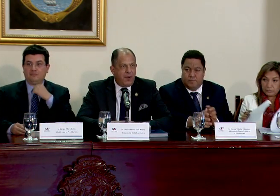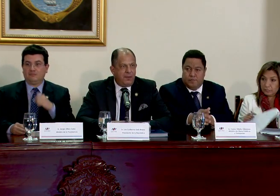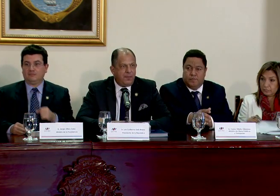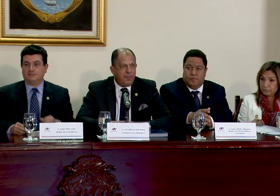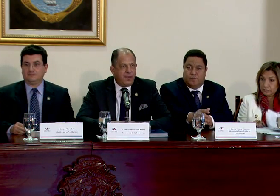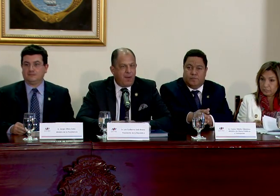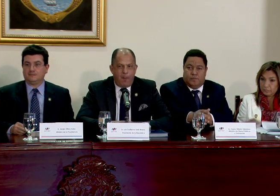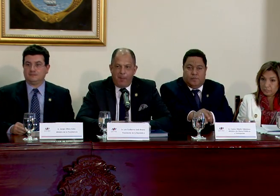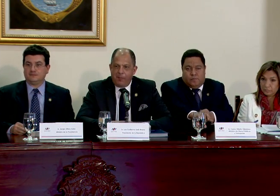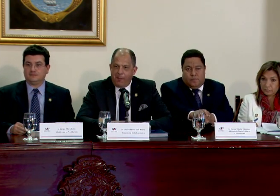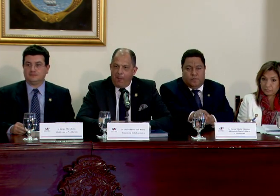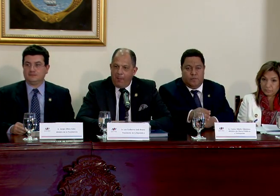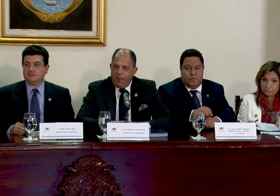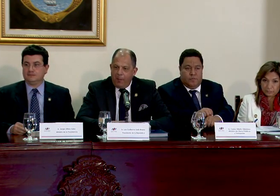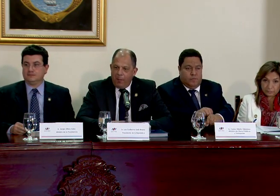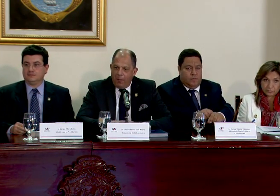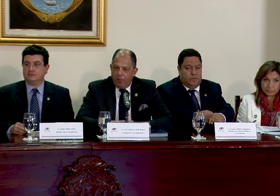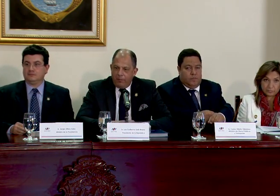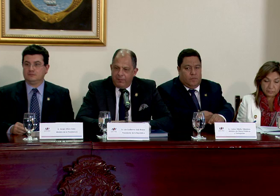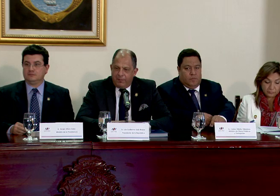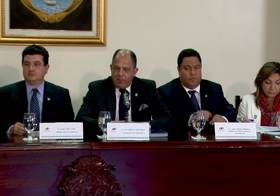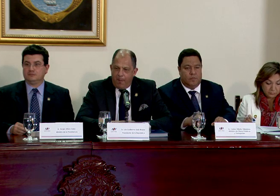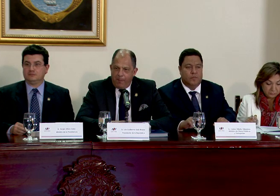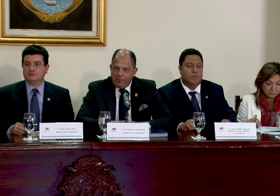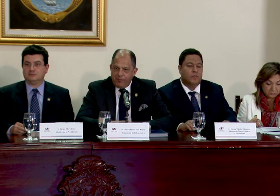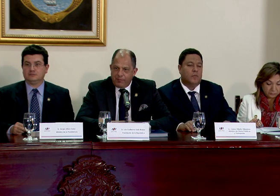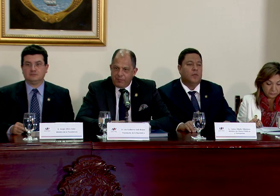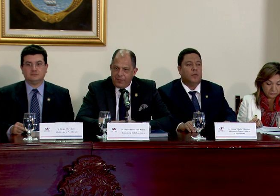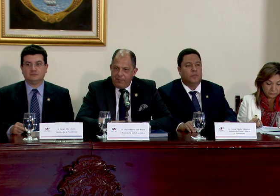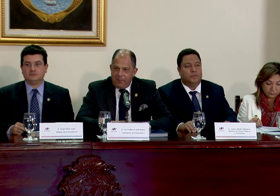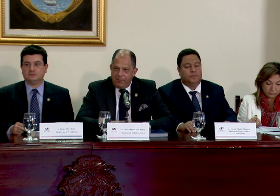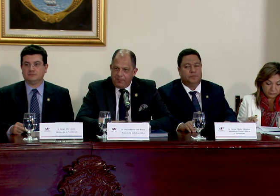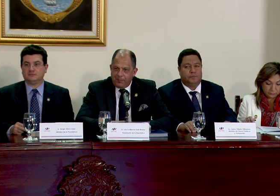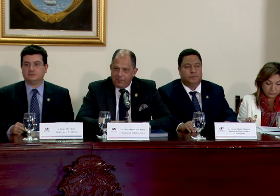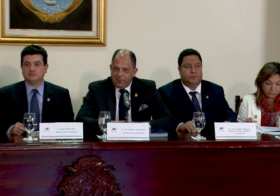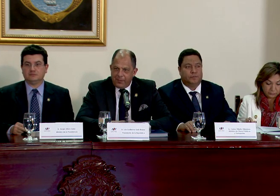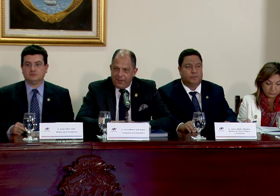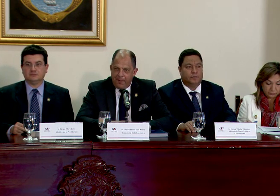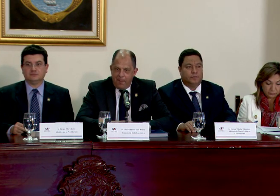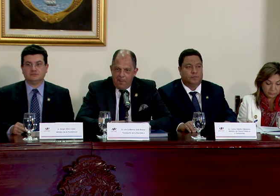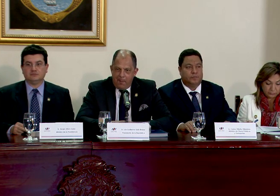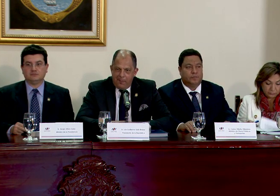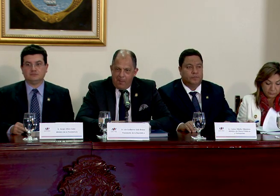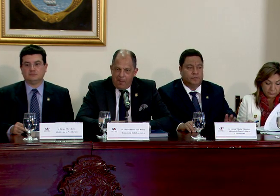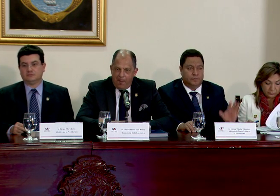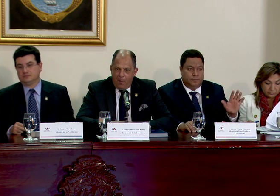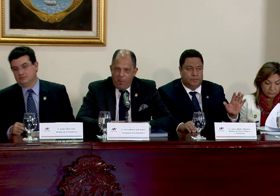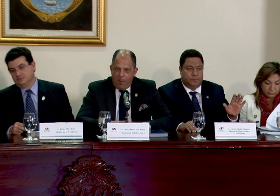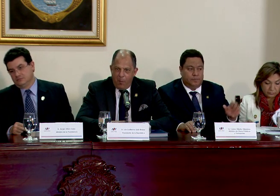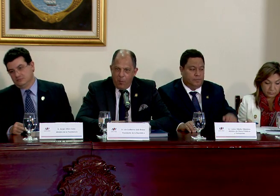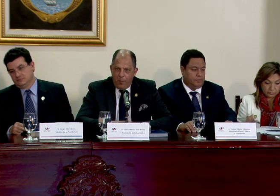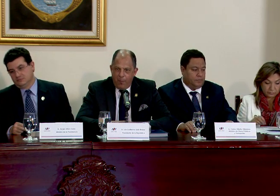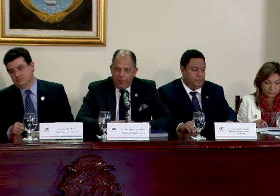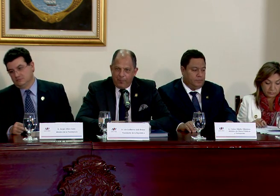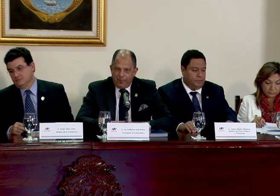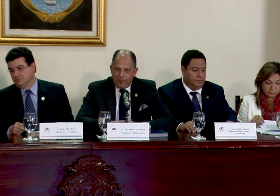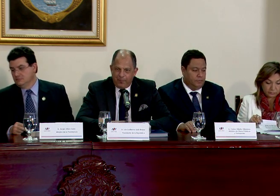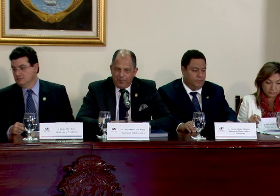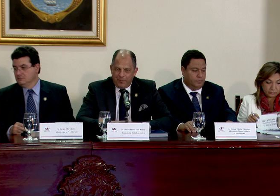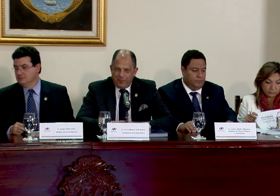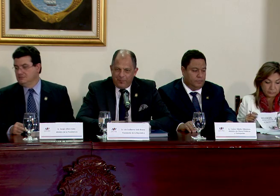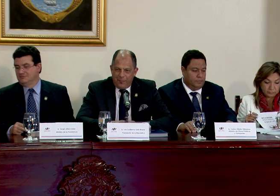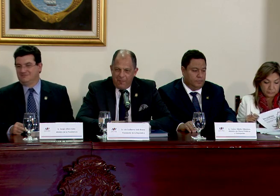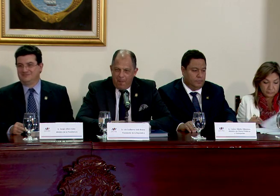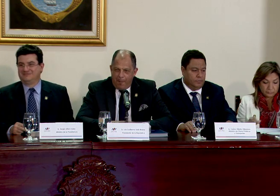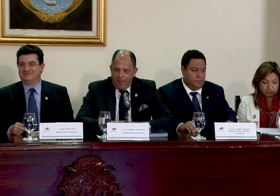Carvalho, directora regional para América Latina y el Caribe de ONU Mujeres, y a la señora Lara Blanco de ONU